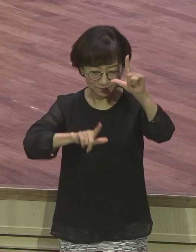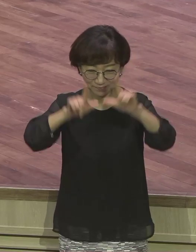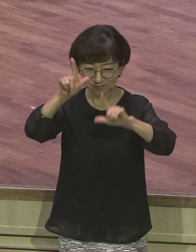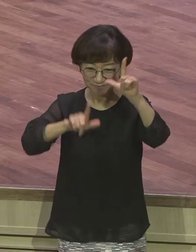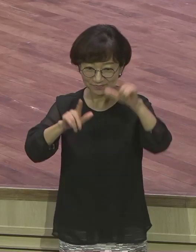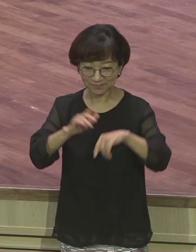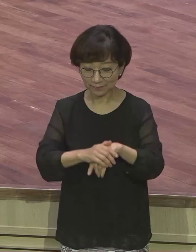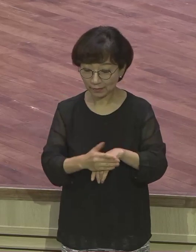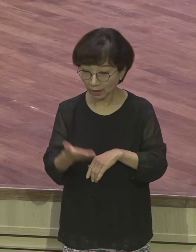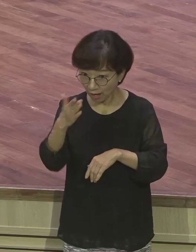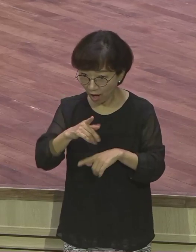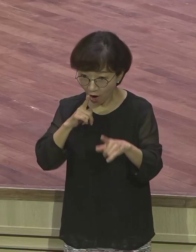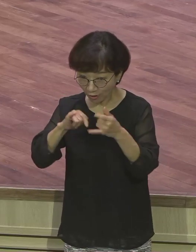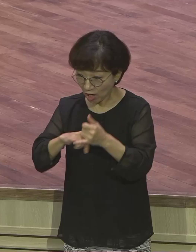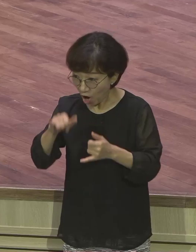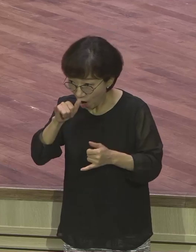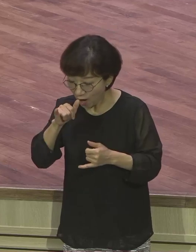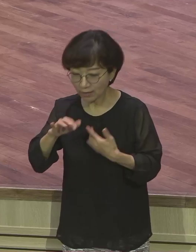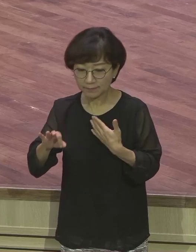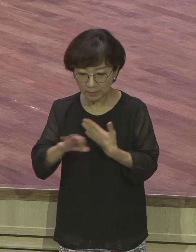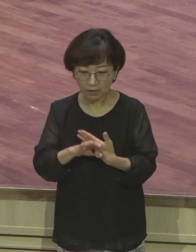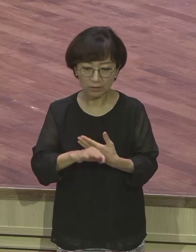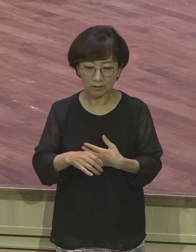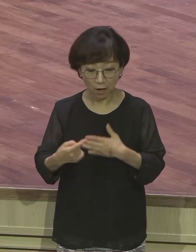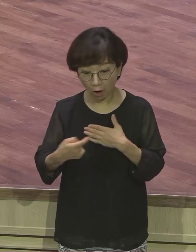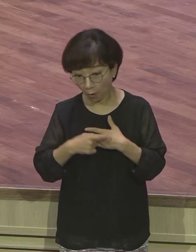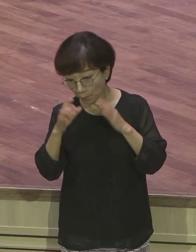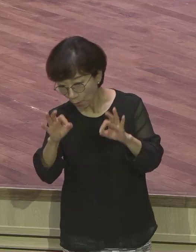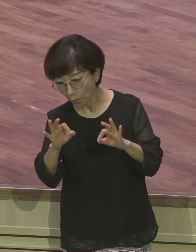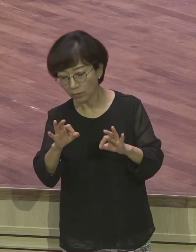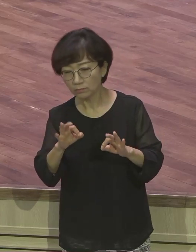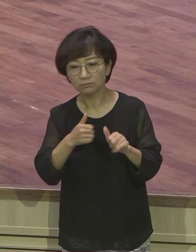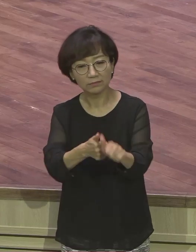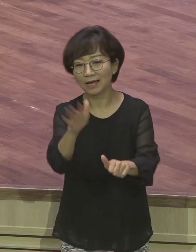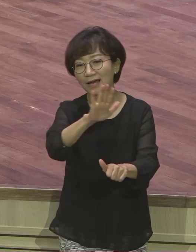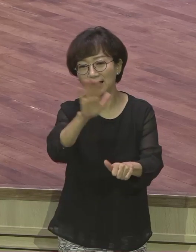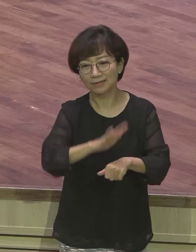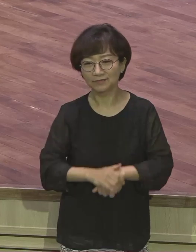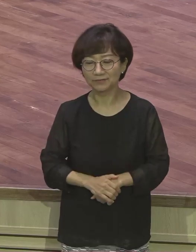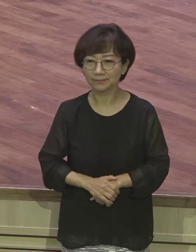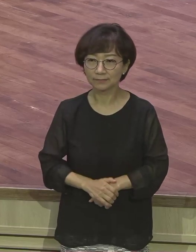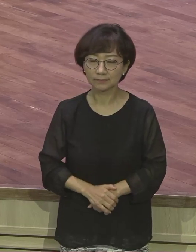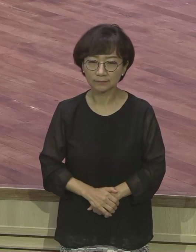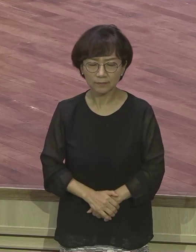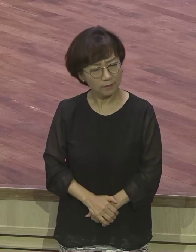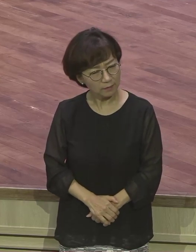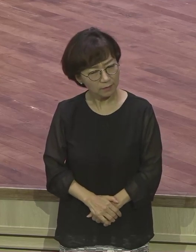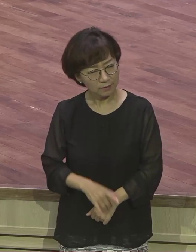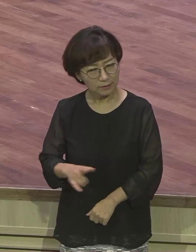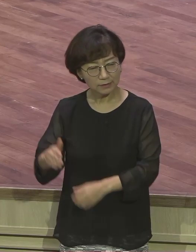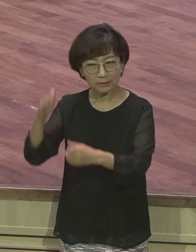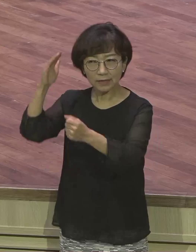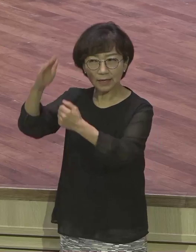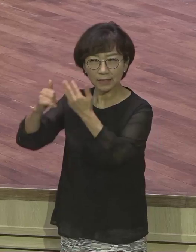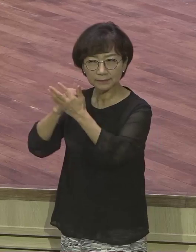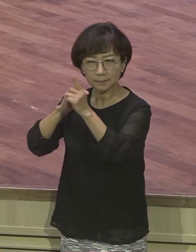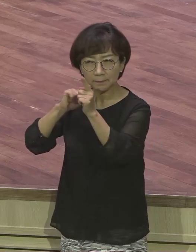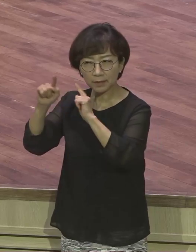은약을 가진 사람은요 절대 그렇게 반응하지 않습니다. 하나님이 나에게 분명히 이렇게 말씀하셨기 때문에 이